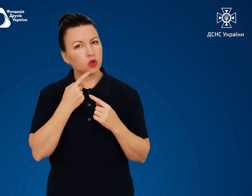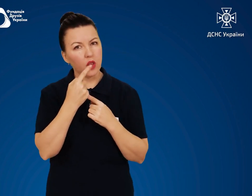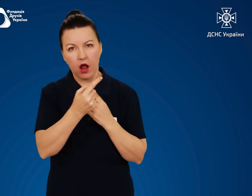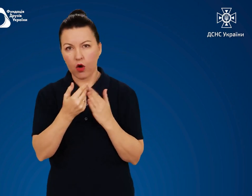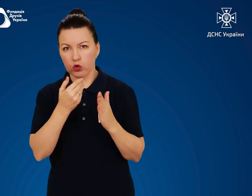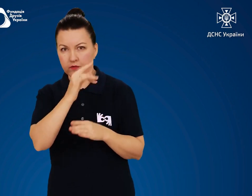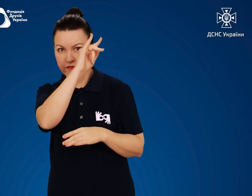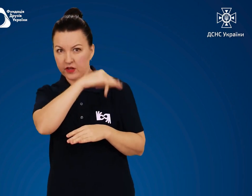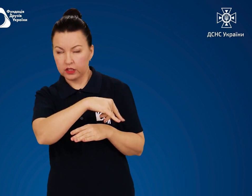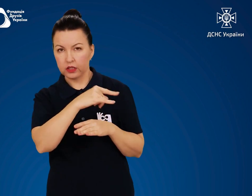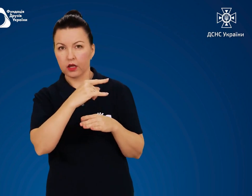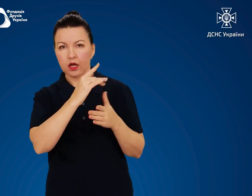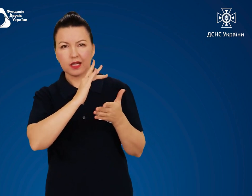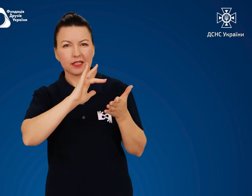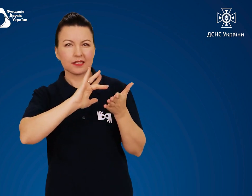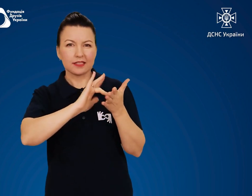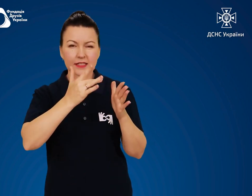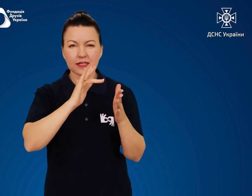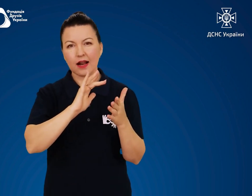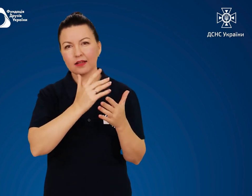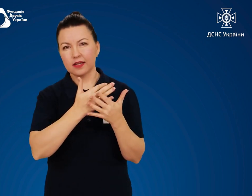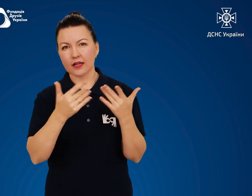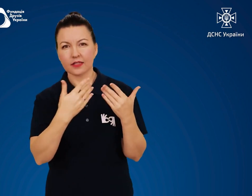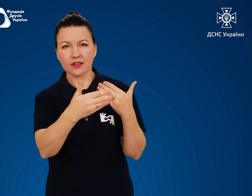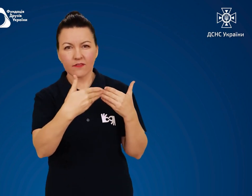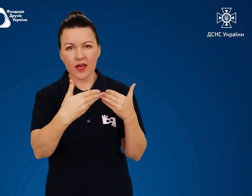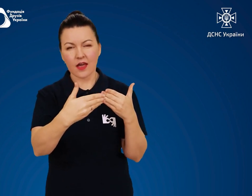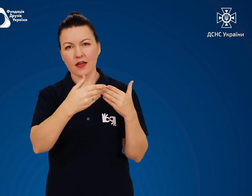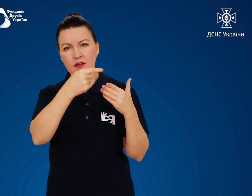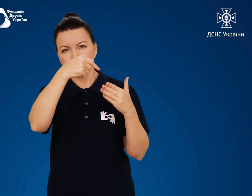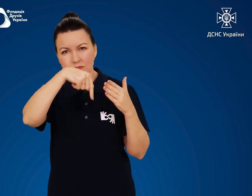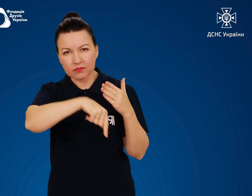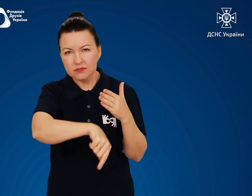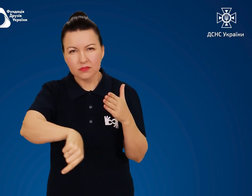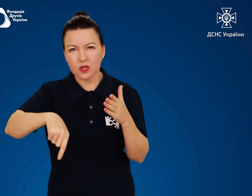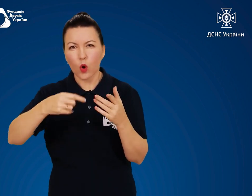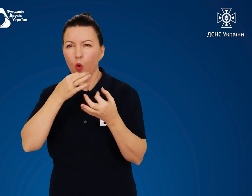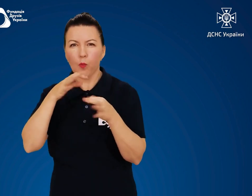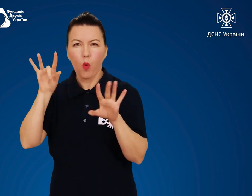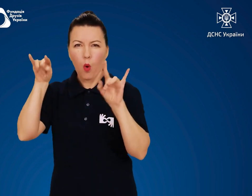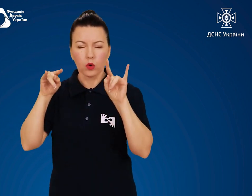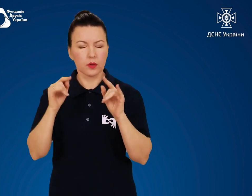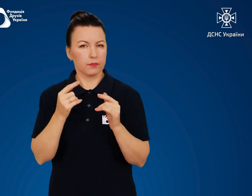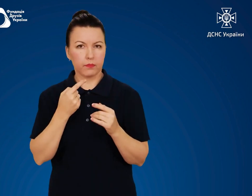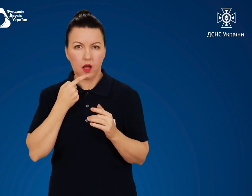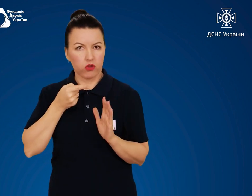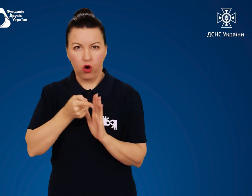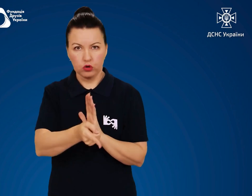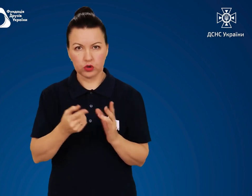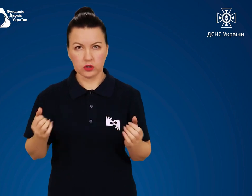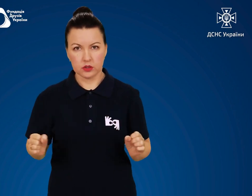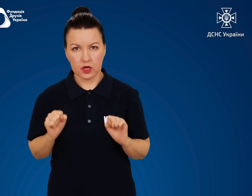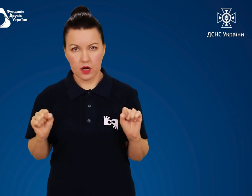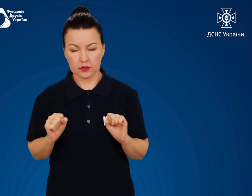від вікон, засклених дверей, проходів, сходів Четверте